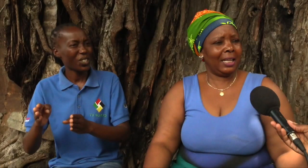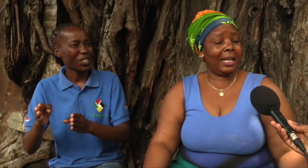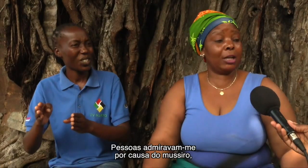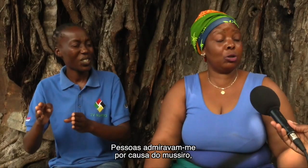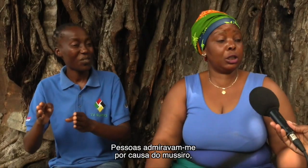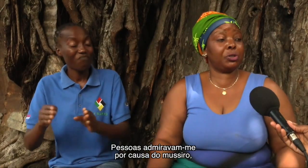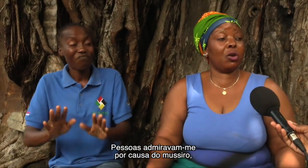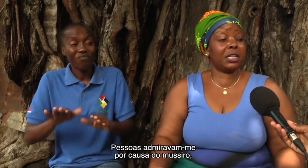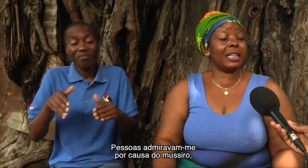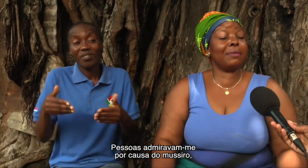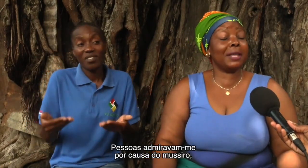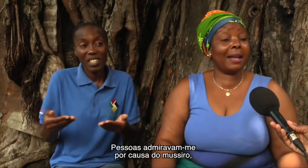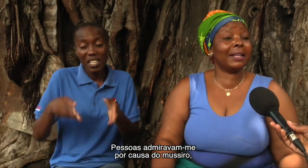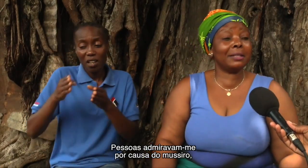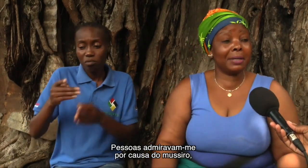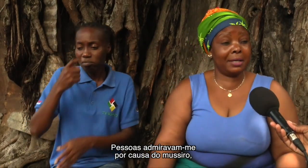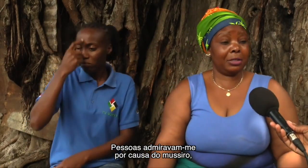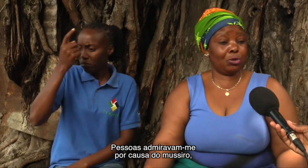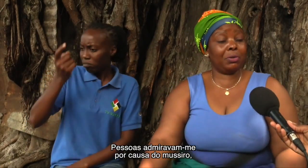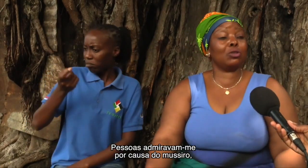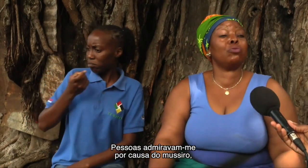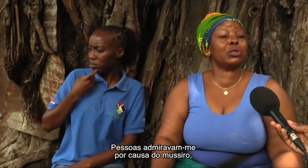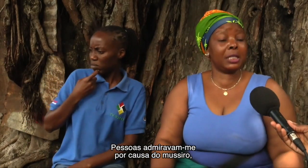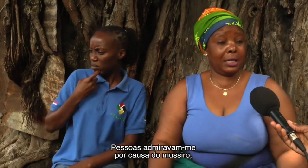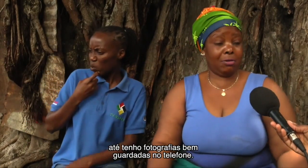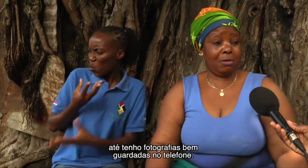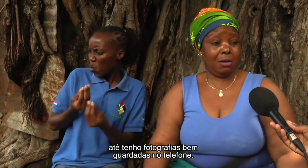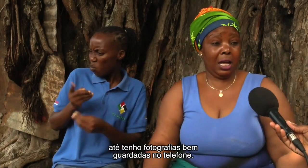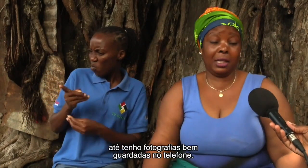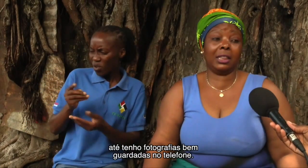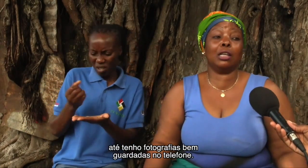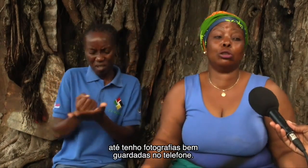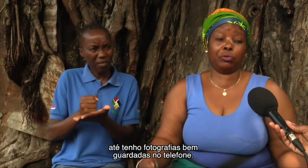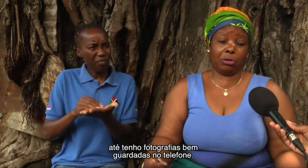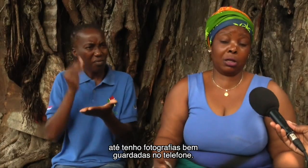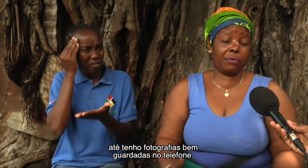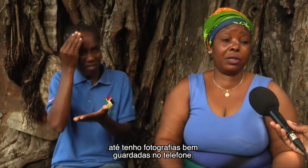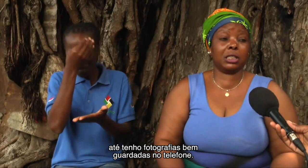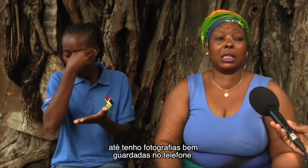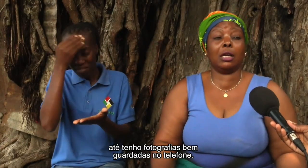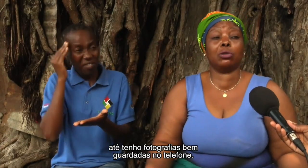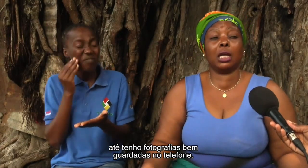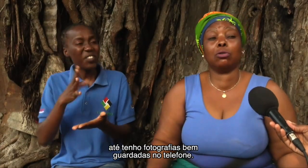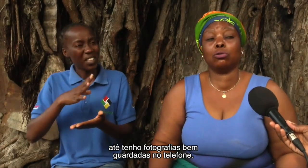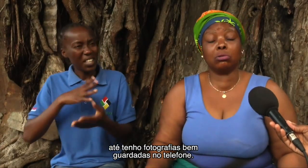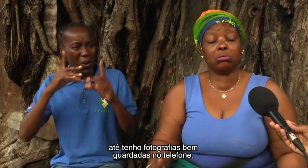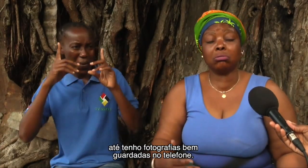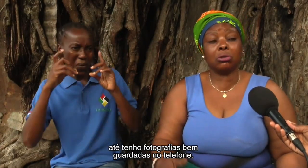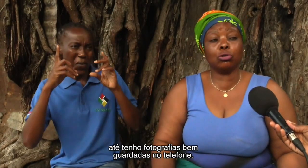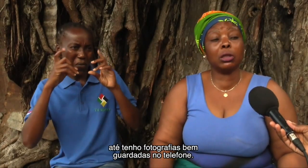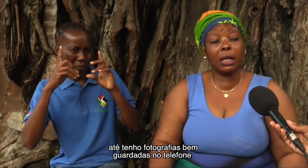E as pessoas admiravam de mim, sobre do Muciro. Até tenho espotrafias que eu tenho